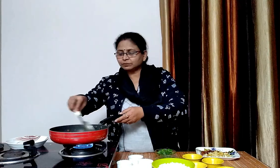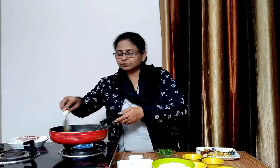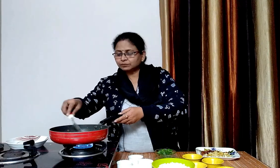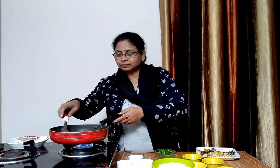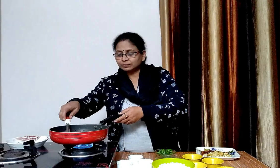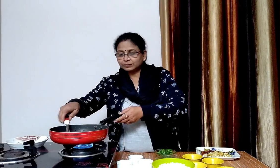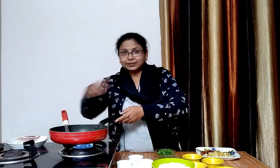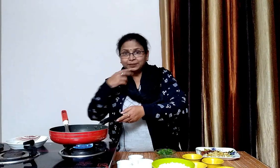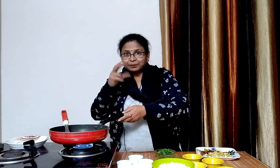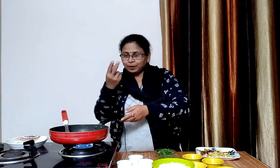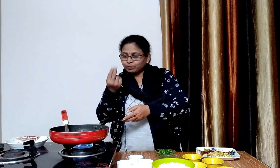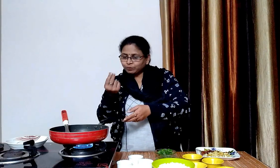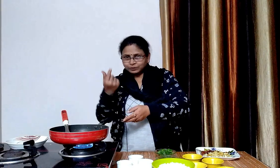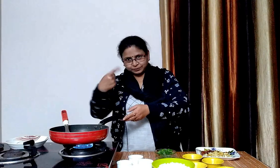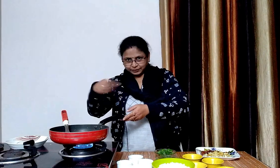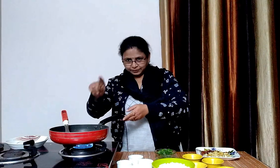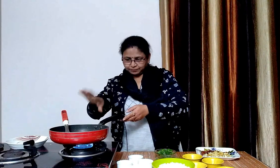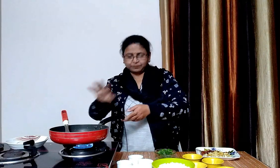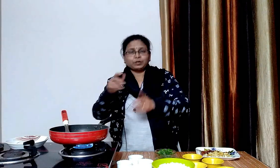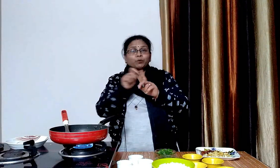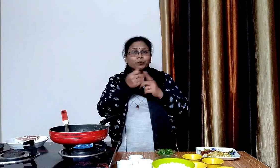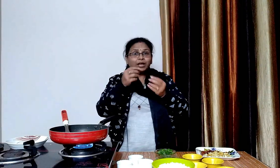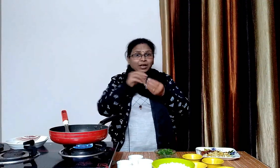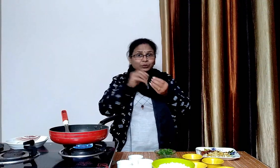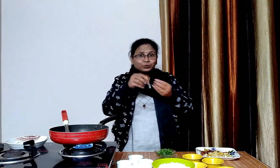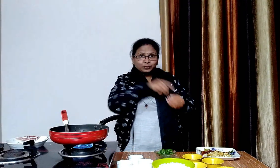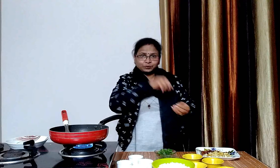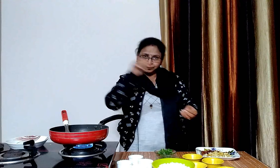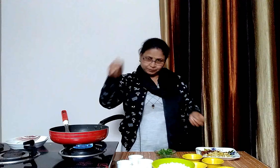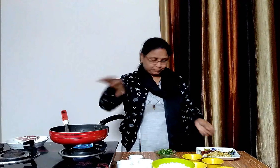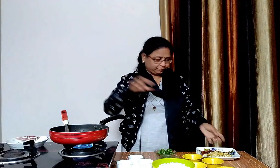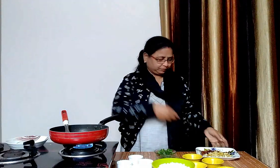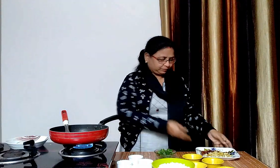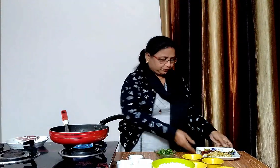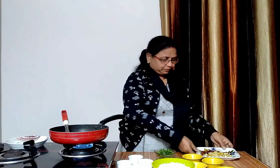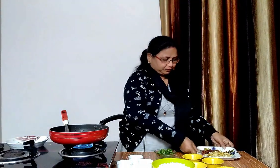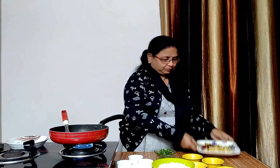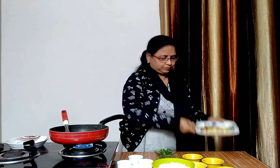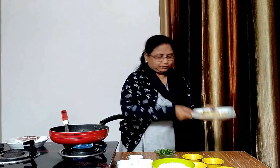टमाटर गल चुके हैं अब इसमें फ्रैक करे हुए मुंवली वा आलू डालेंगे